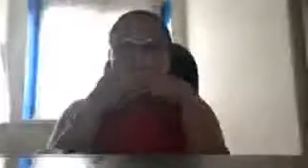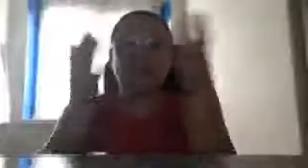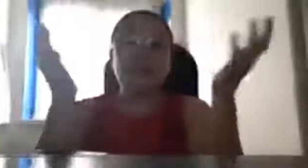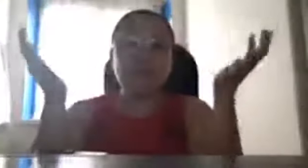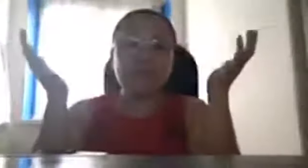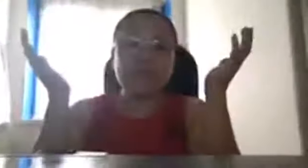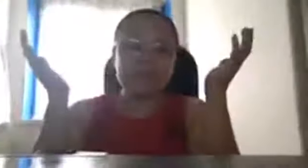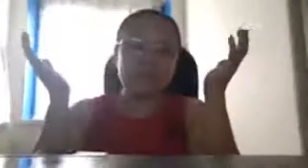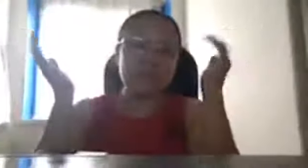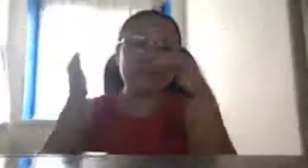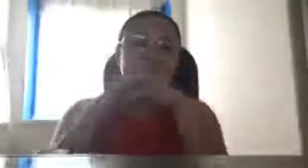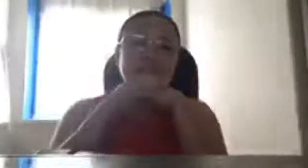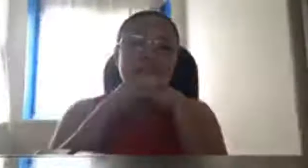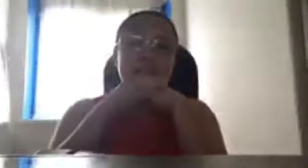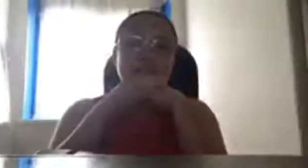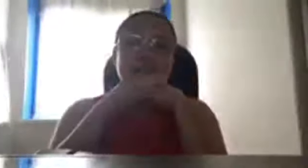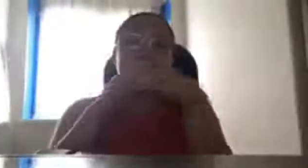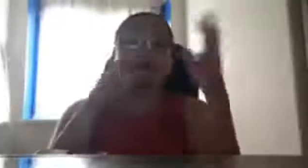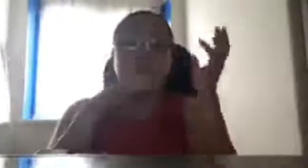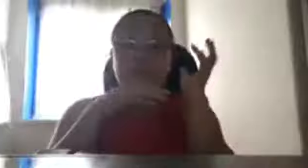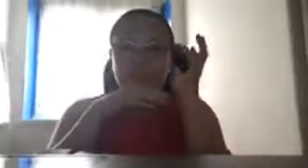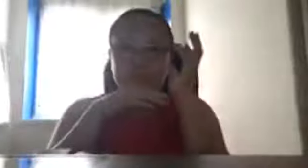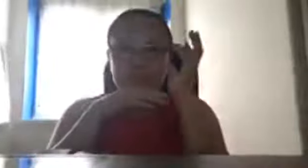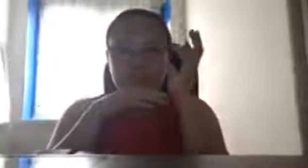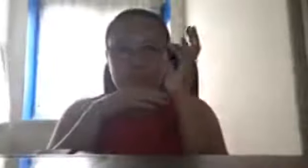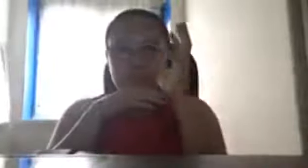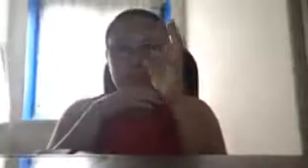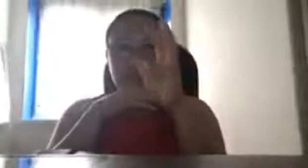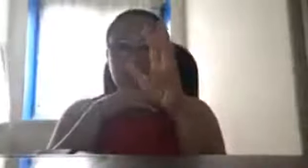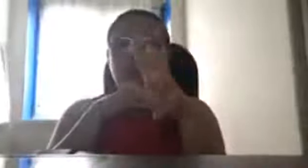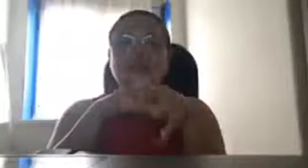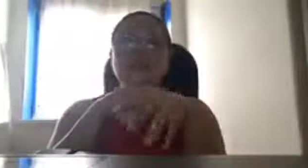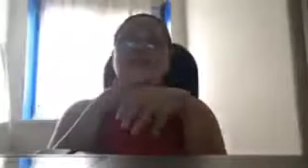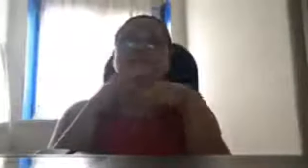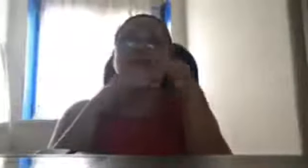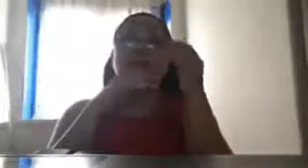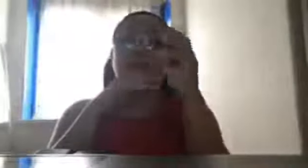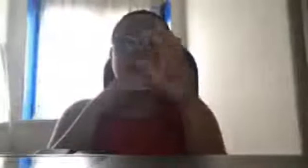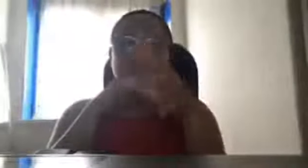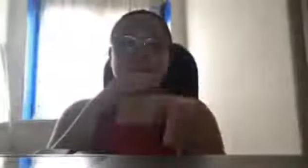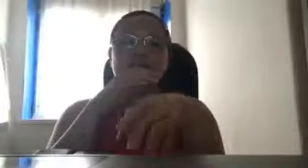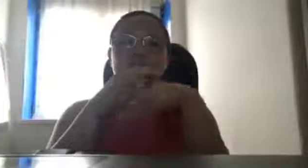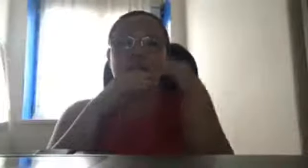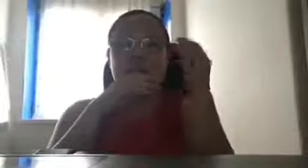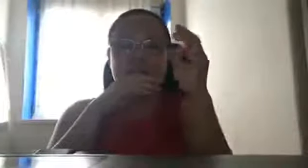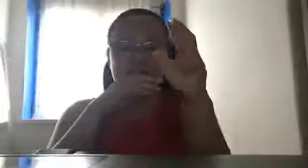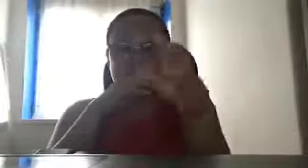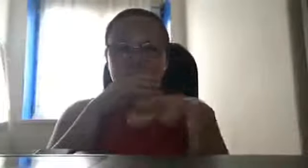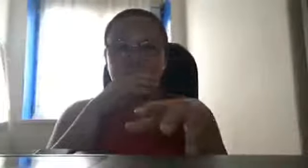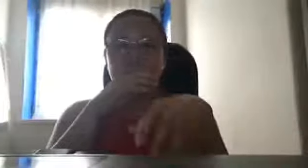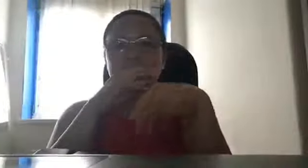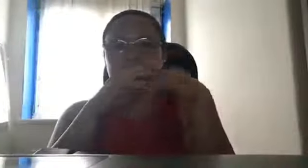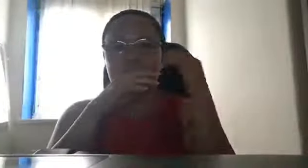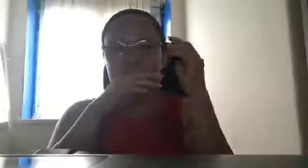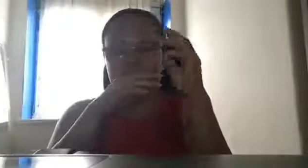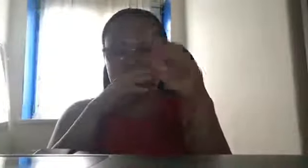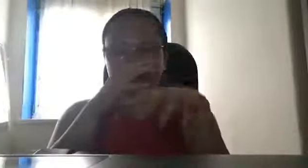Normal lang naman yun, na, ang inyong mga magulang, pinapaaral kayo, para magkaroon kayo, ng